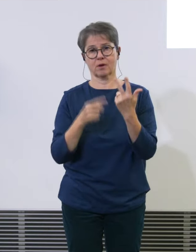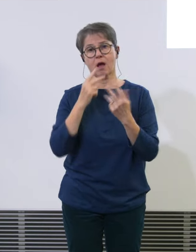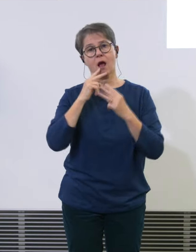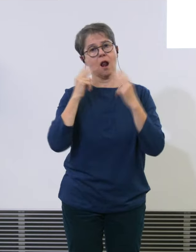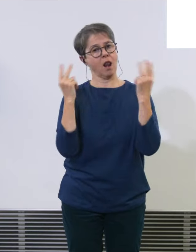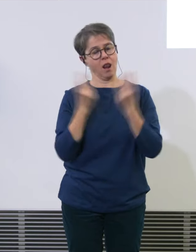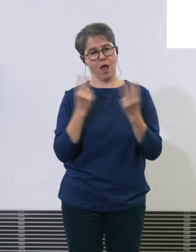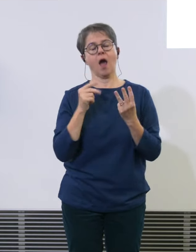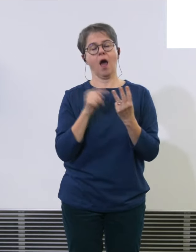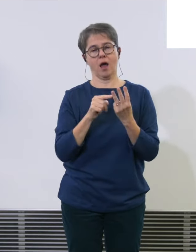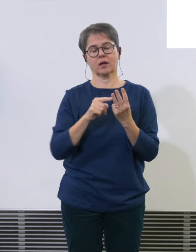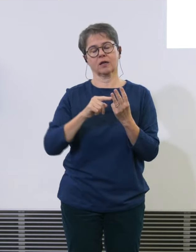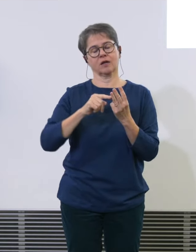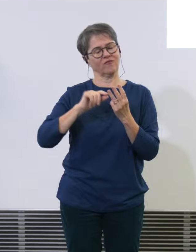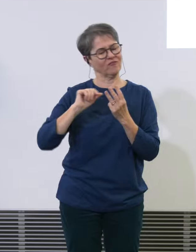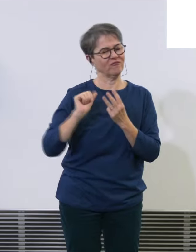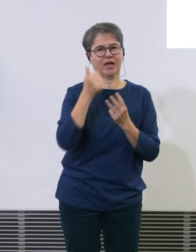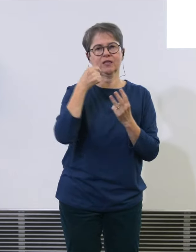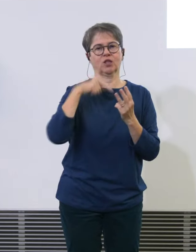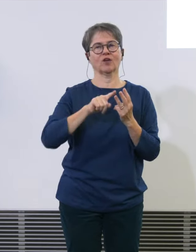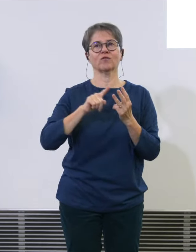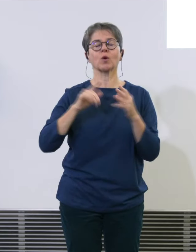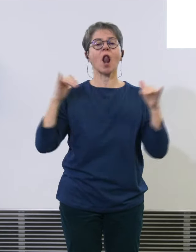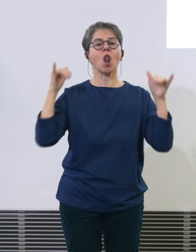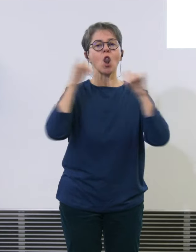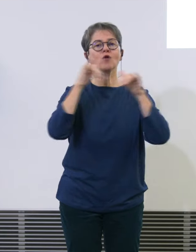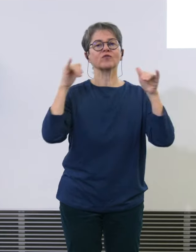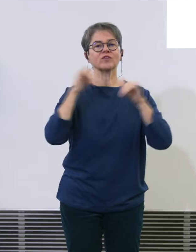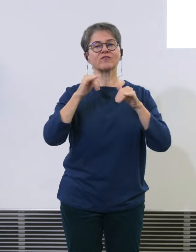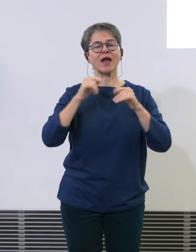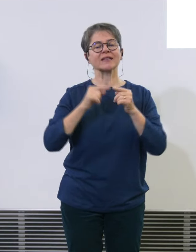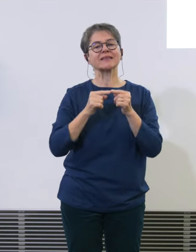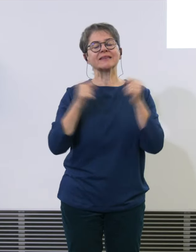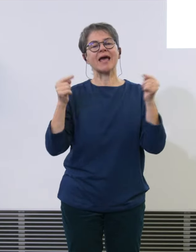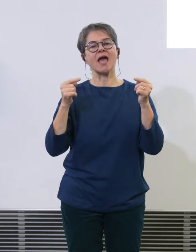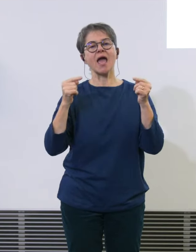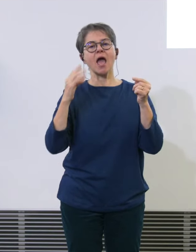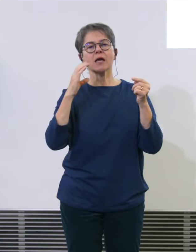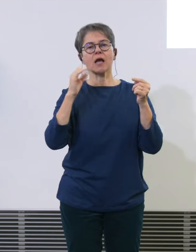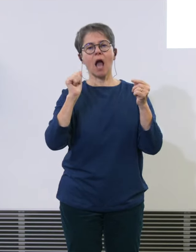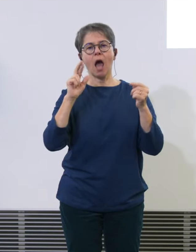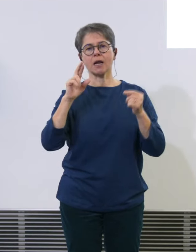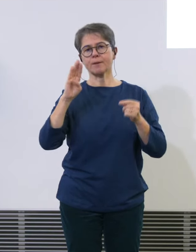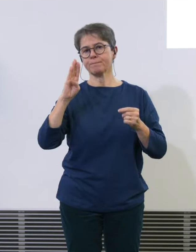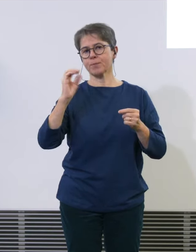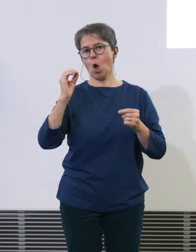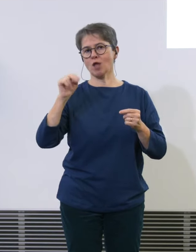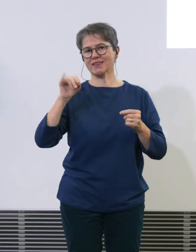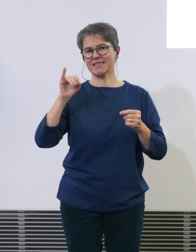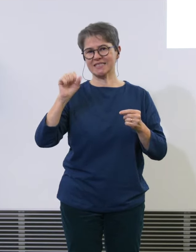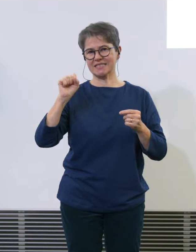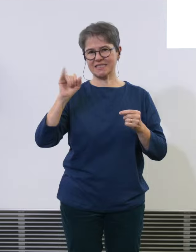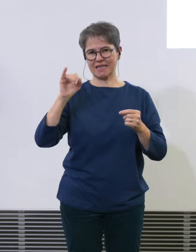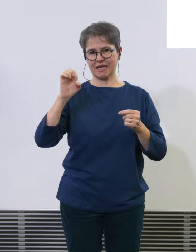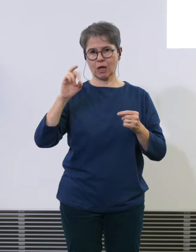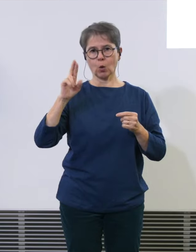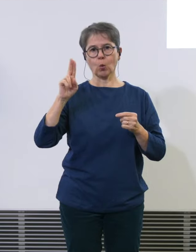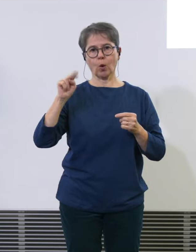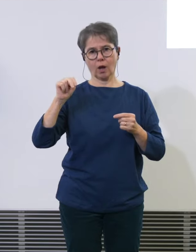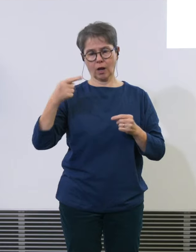Luftfahrt. Und seit mehreren Jahren herrscht ja in der Luftfahrtbranche eine grosse Dynamik, auch in der Forschung und